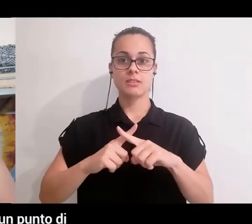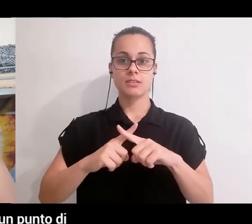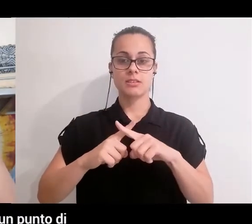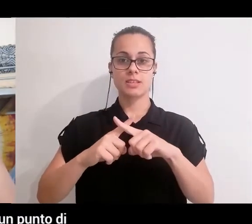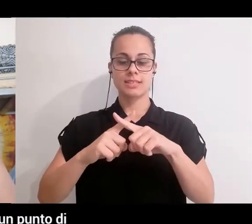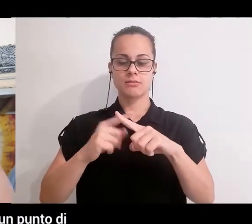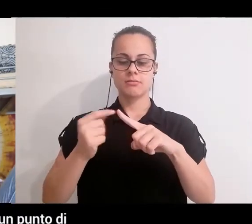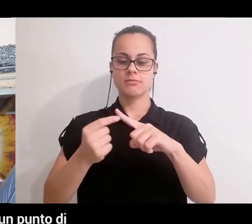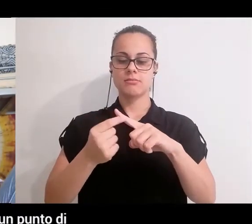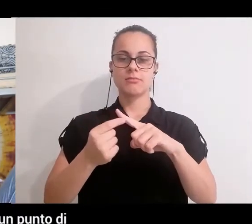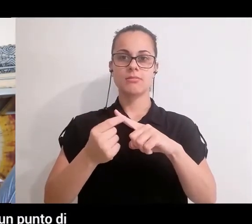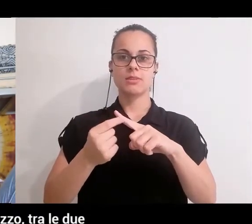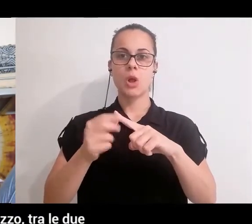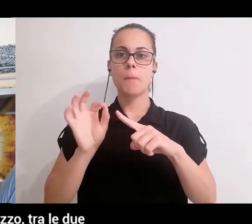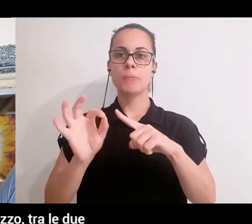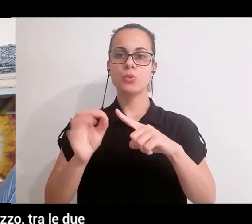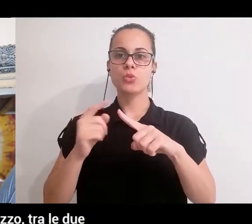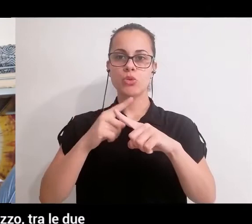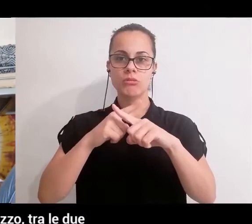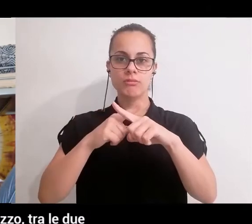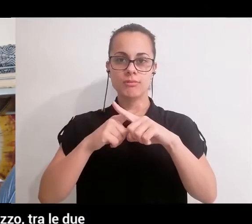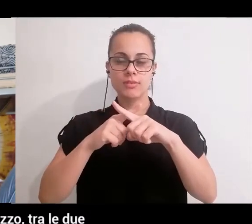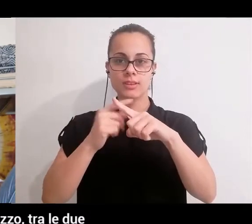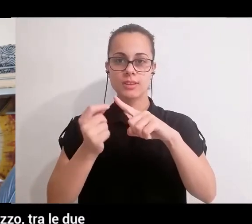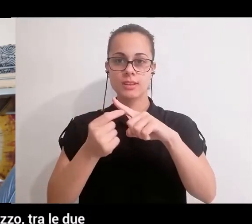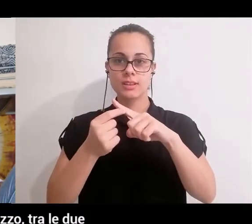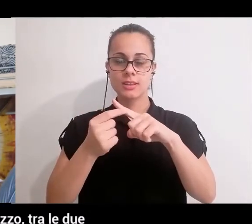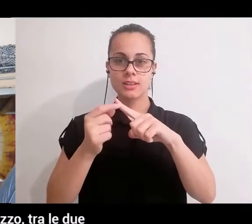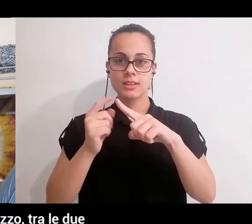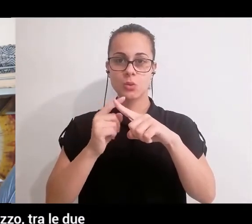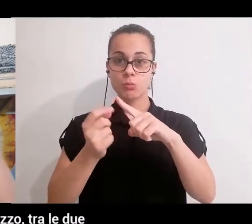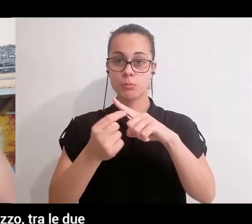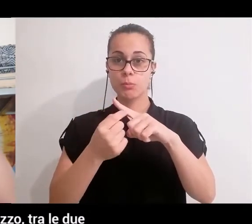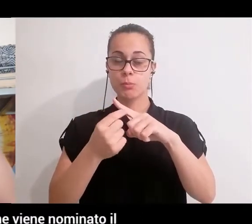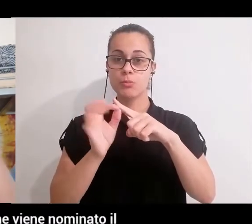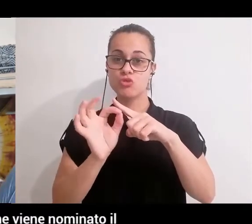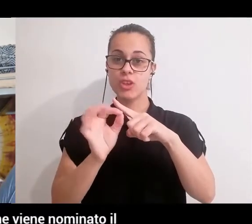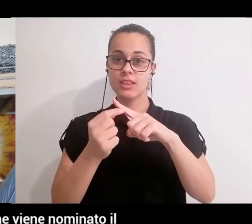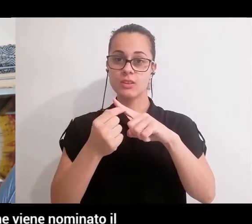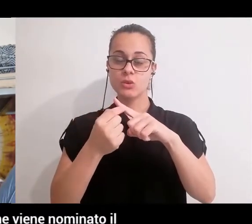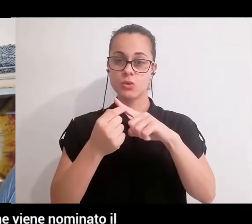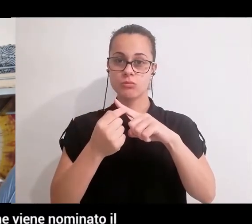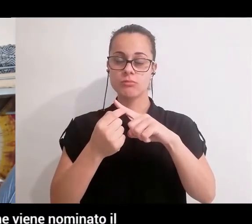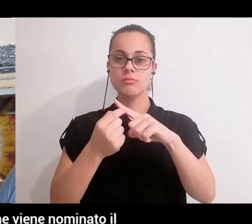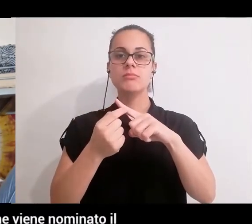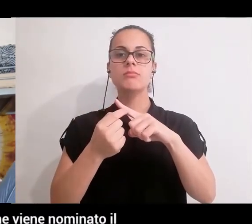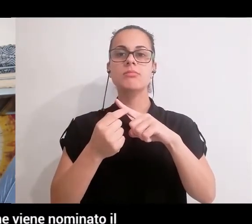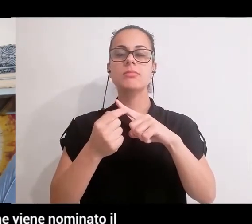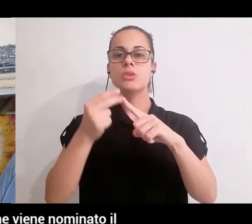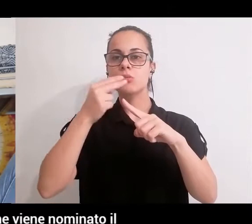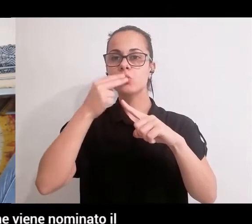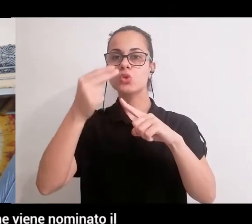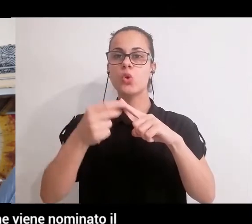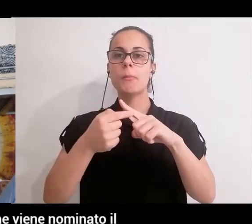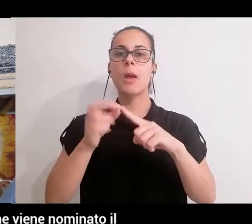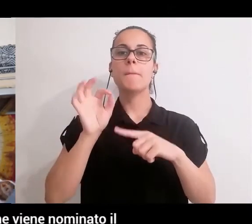punto di intersezione, quindi un punto di incrocio, e questo punto che si crea in mezzo, tra le due dita che si incrociano, creano un punto che